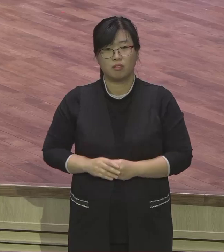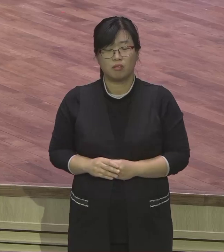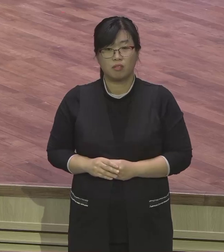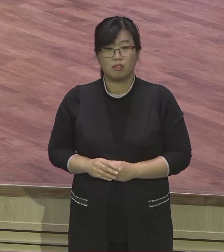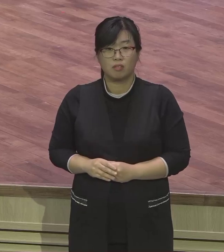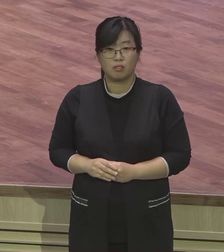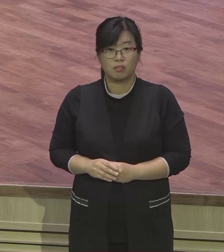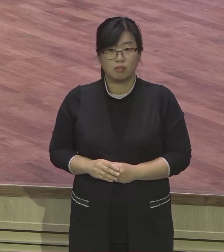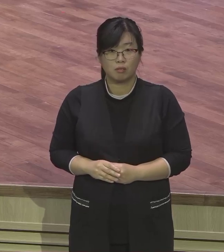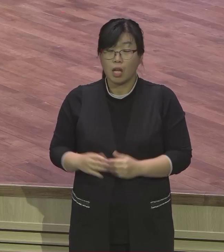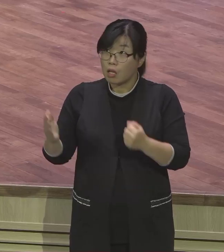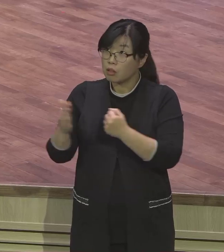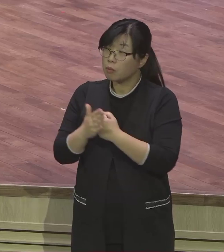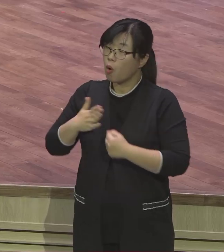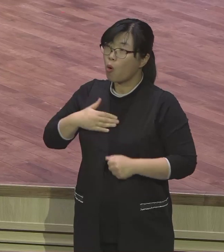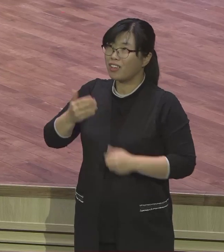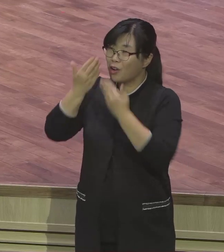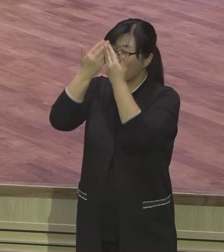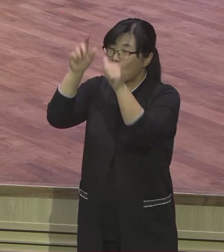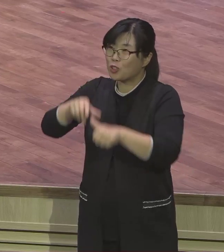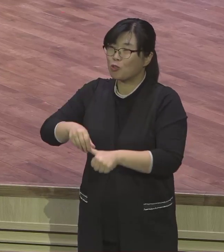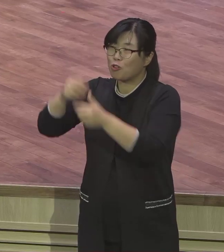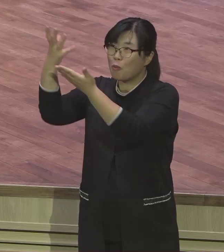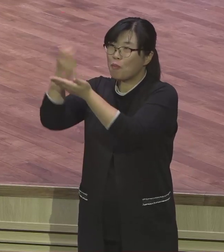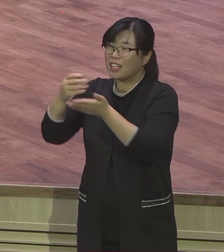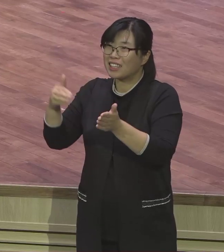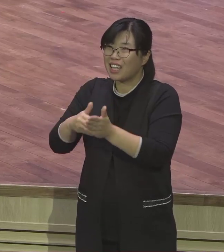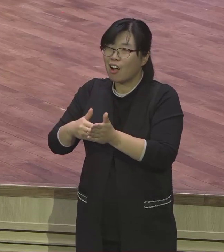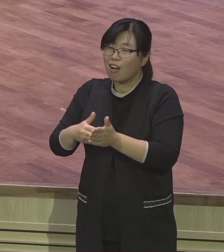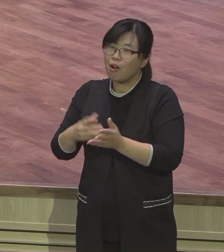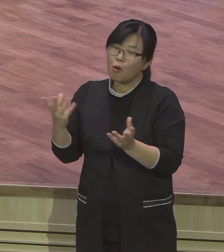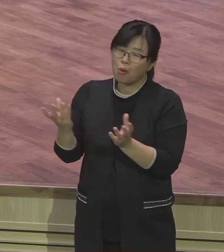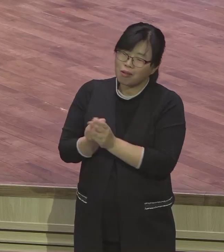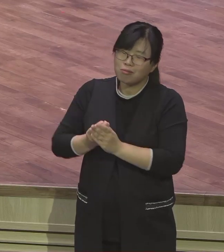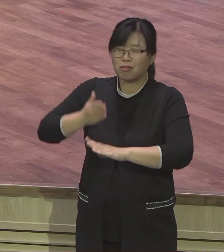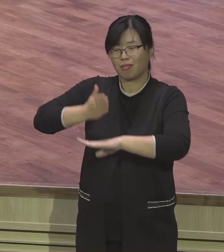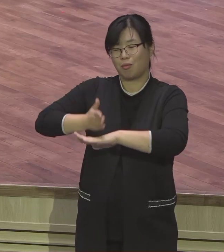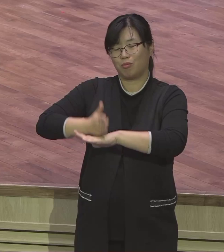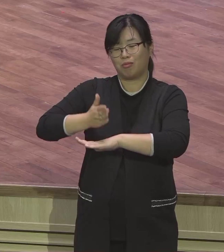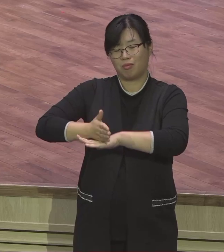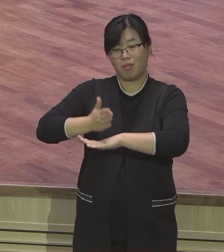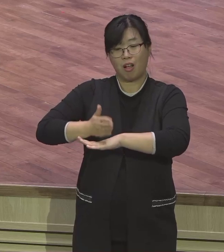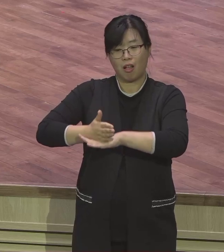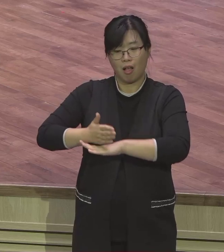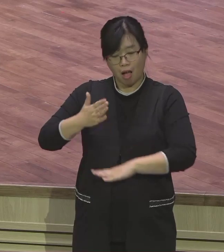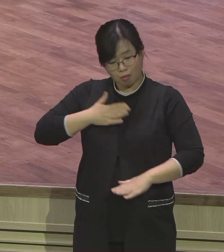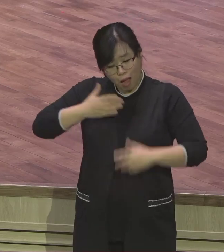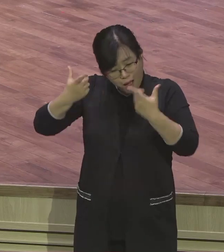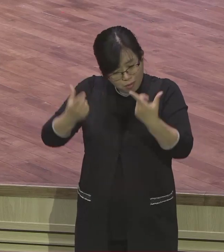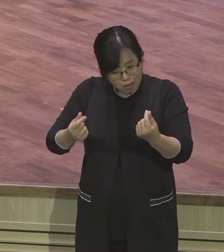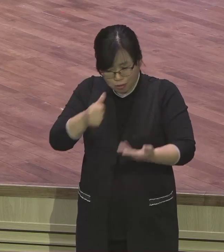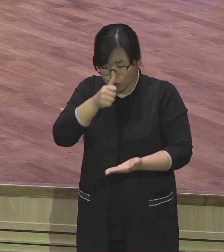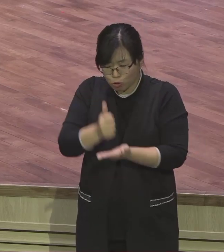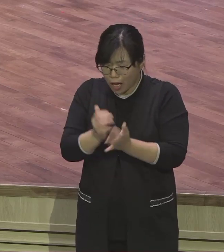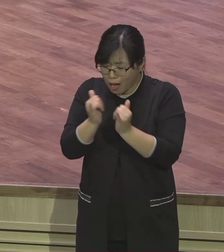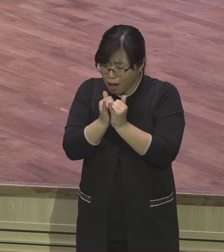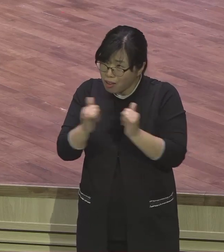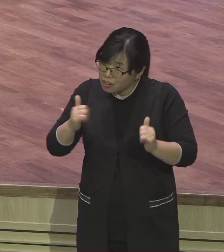감사할 수밖에 없도록 하나 만들어놨어요. 나 같은 죄인 살리신 주원에 놀라와. 잃었던 생명 찾았구나.